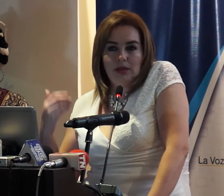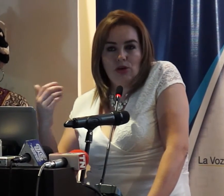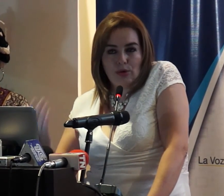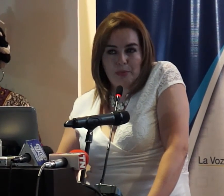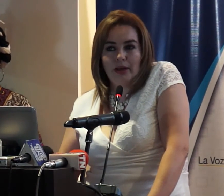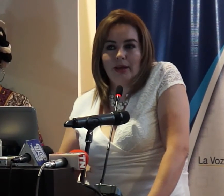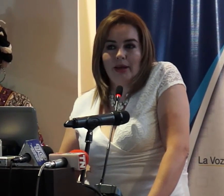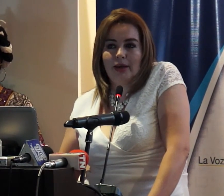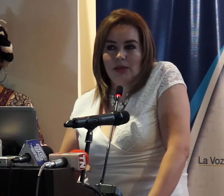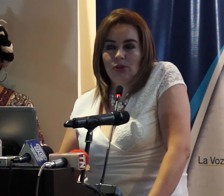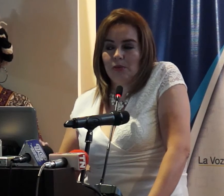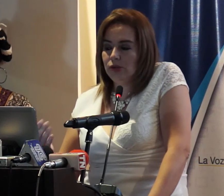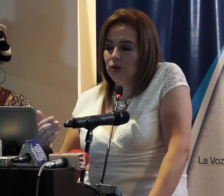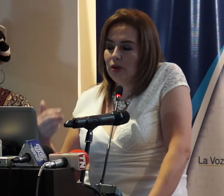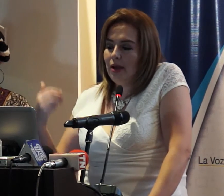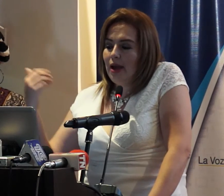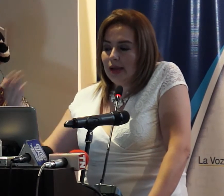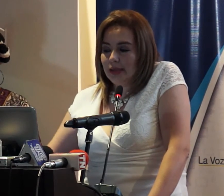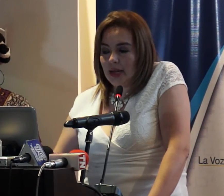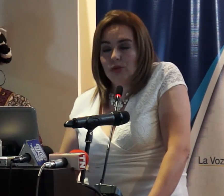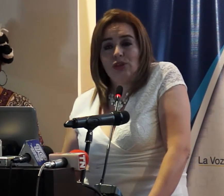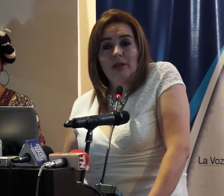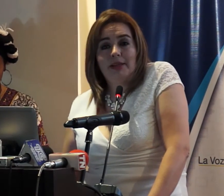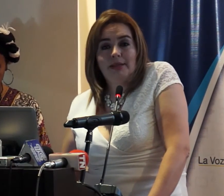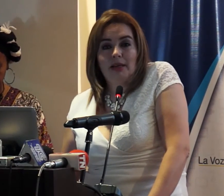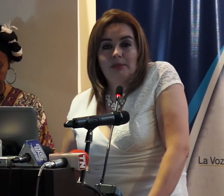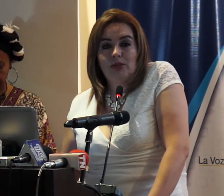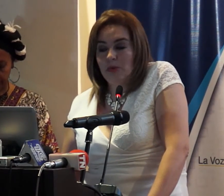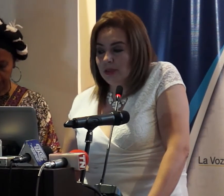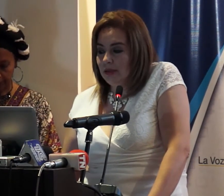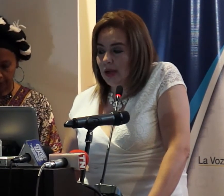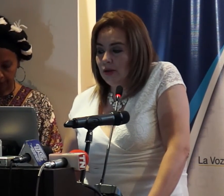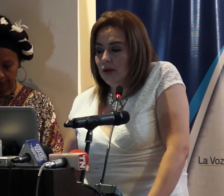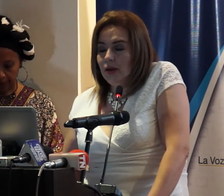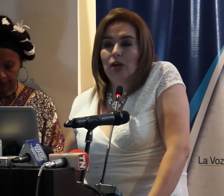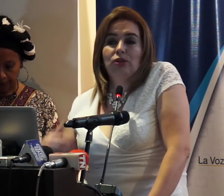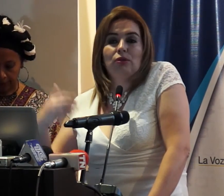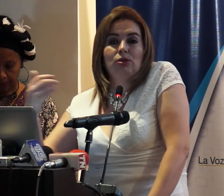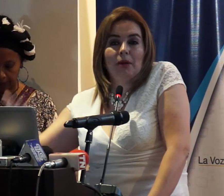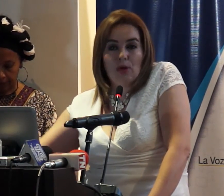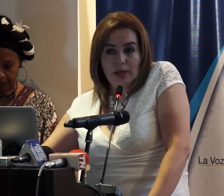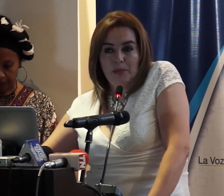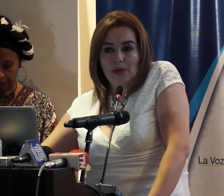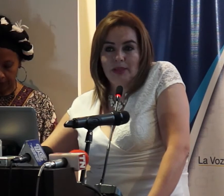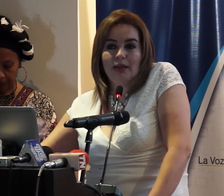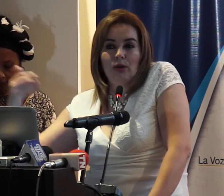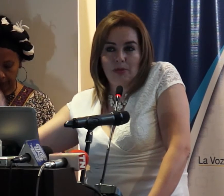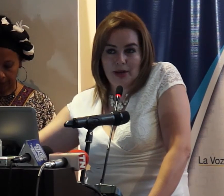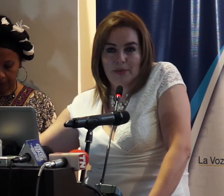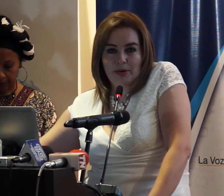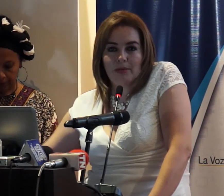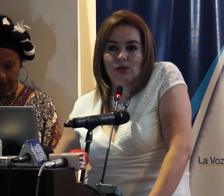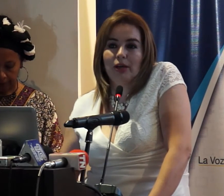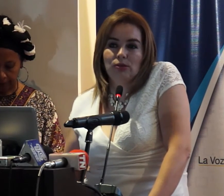es decir no ponen que es autopromoción hacen el anuncio de advertencia del espacio publicitario y a continuación va el bloque de publicidad y